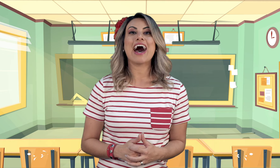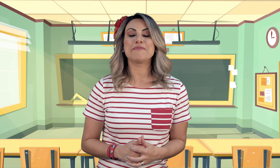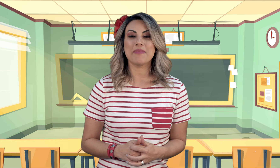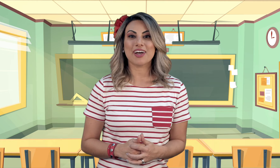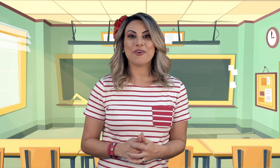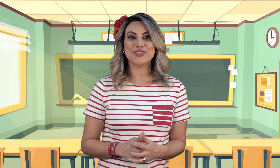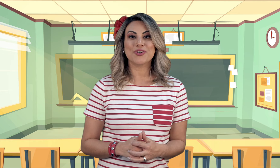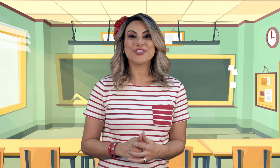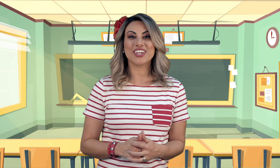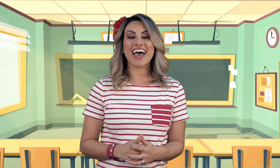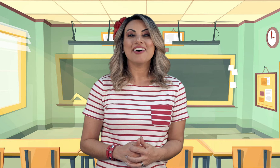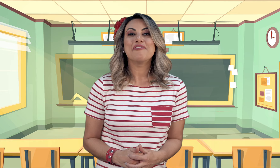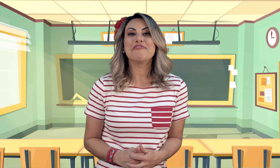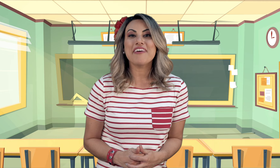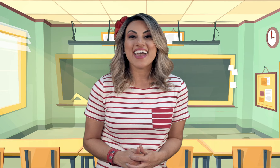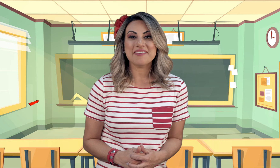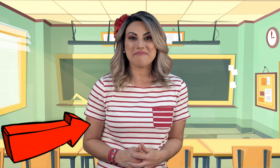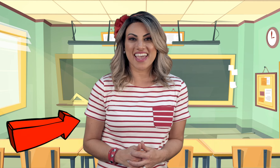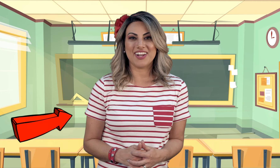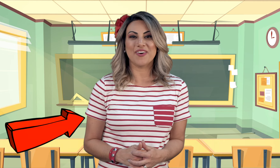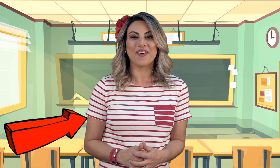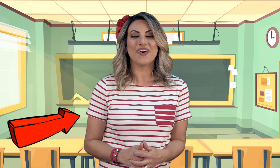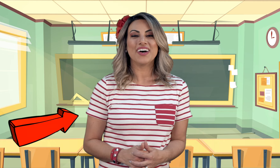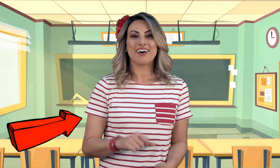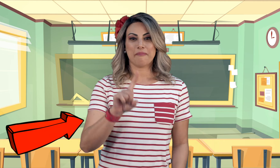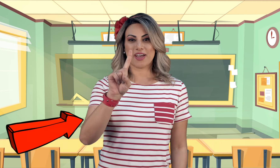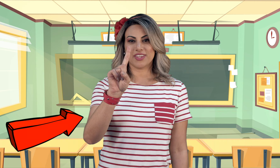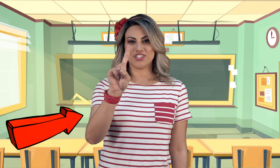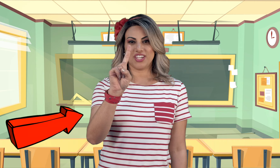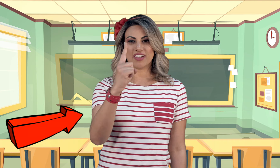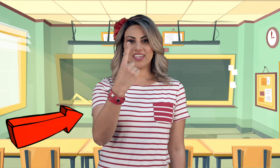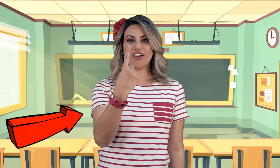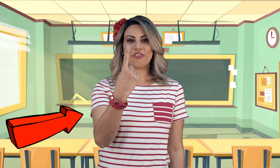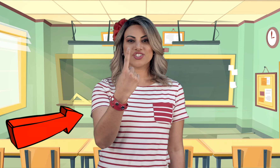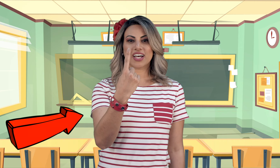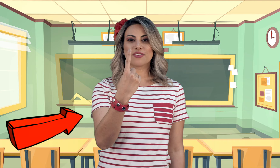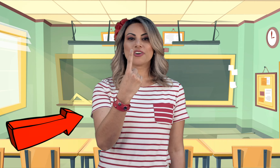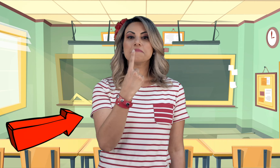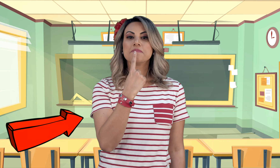A primeira cor de hoje é vermelho! Pega o dedinho aqui, o indicador...